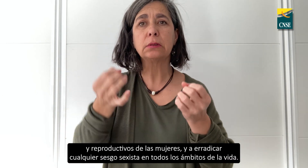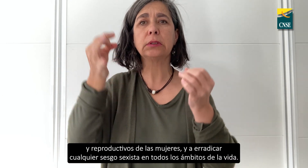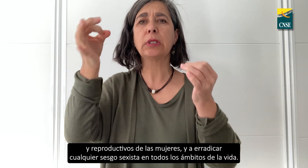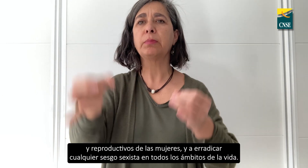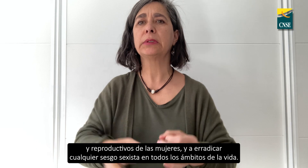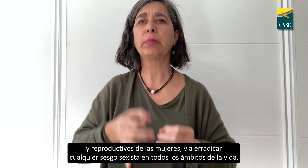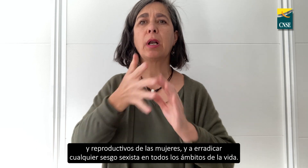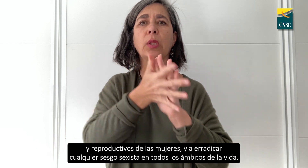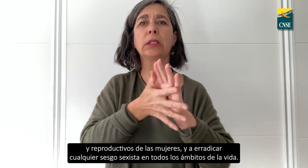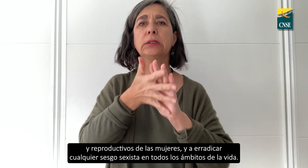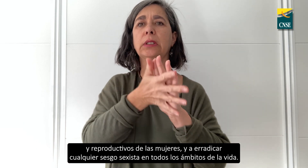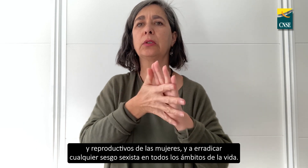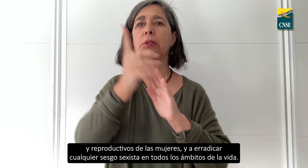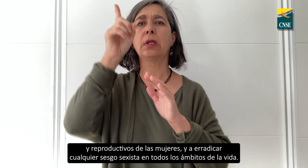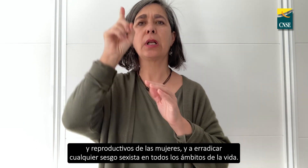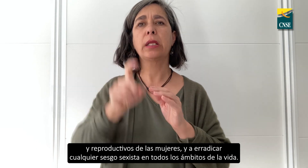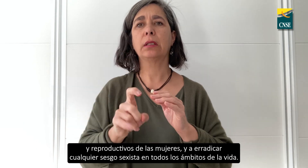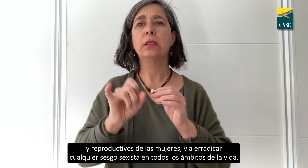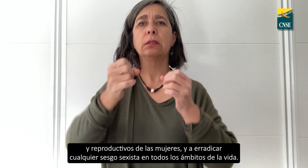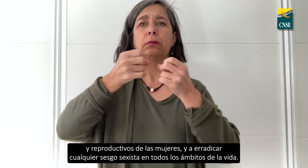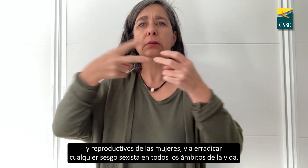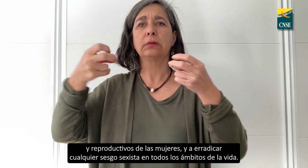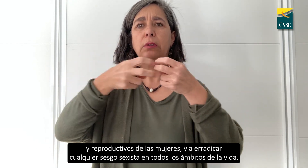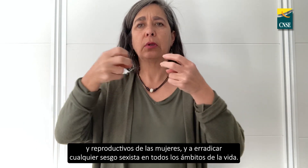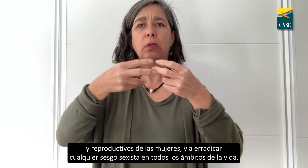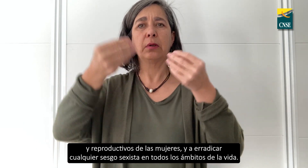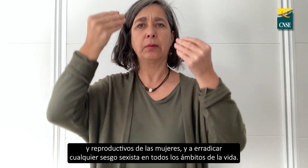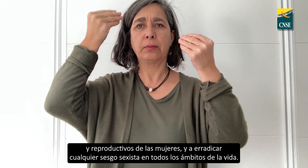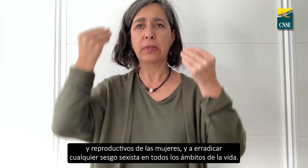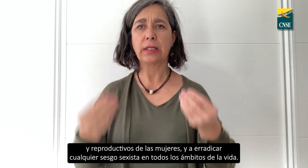y a erradicar cualquier sesgo sexista en todos los ámbitos de la vida.